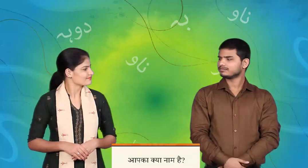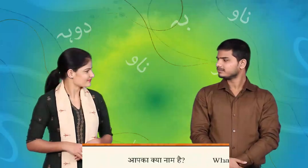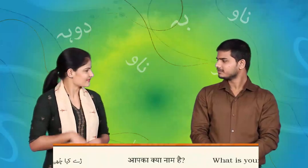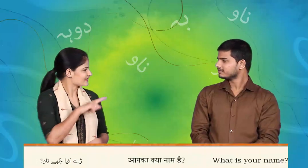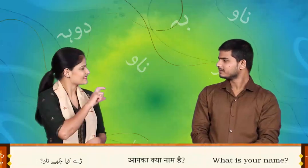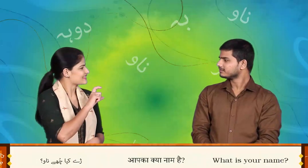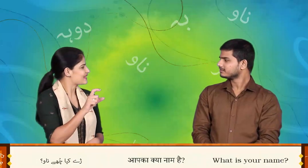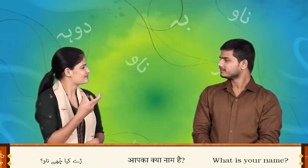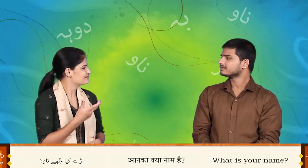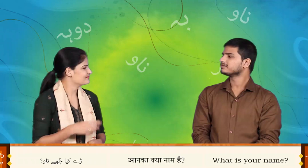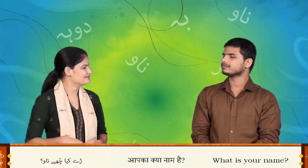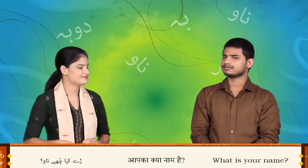चे क्या चुई नाव